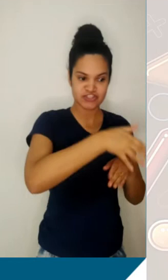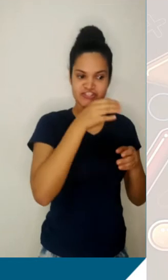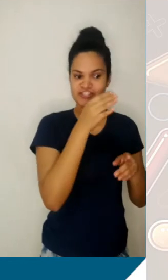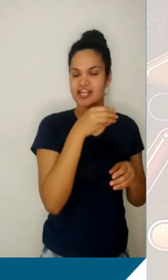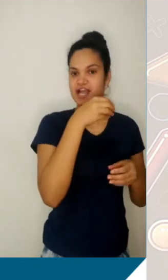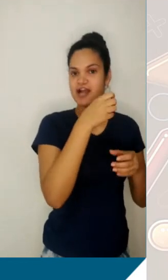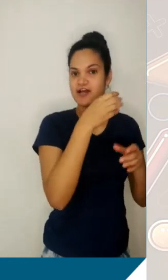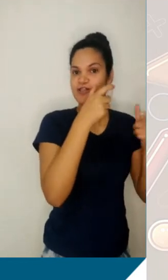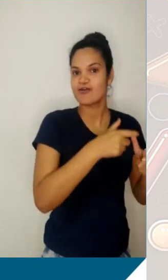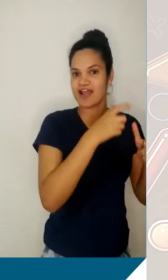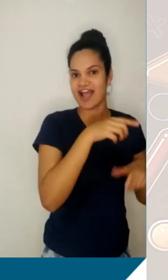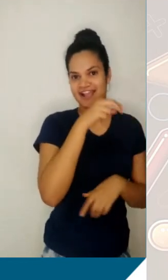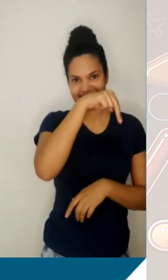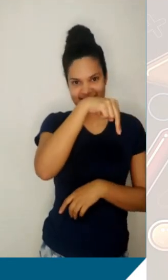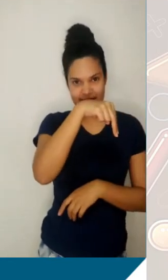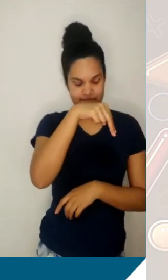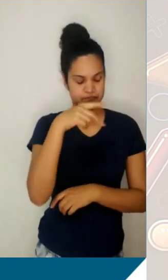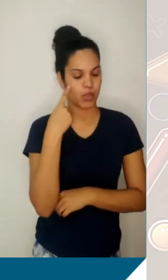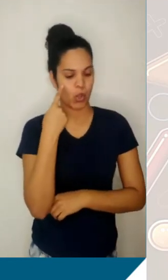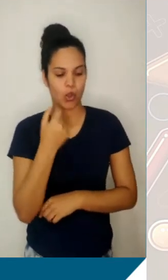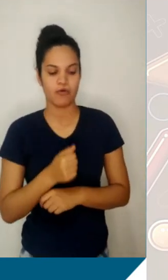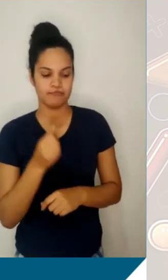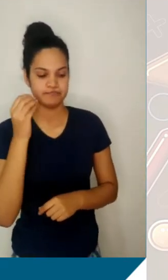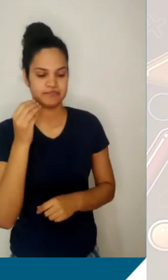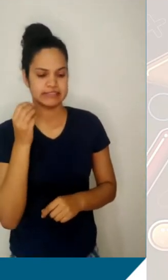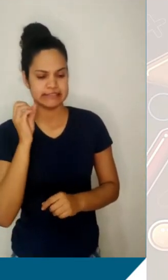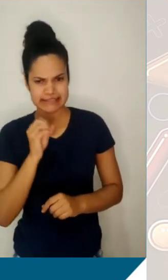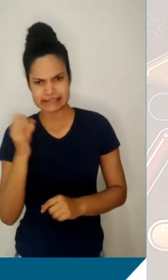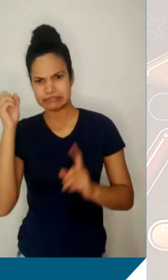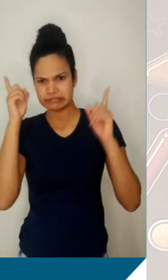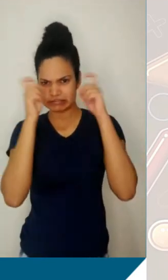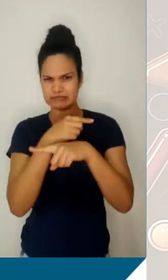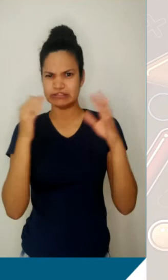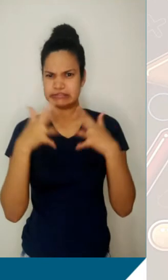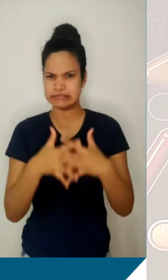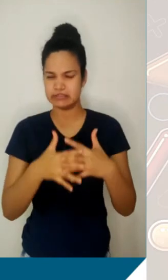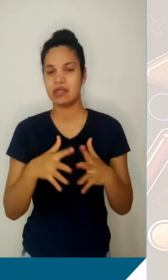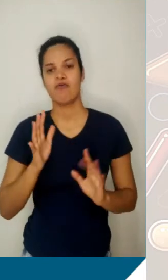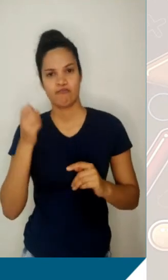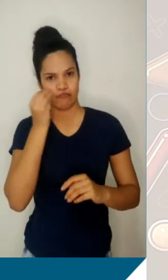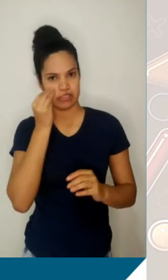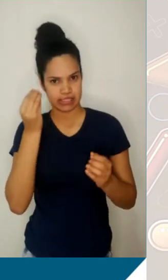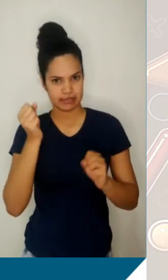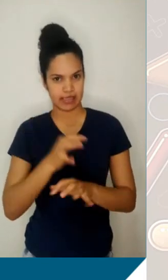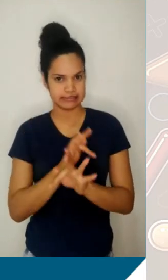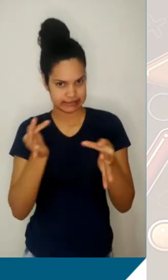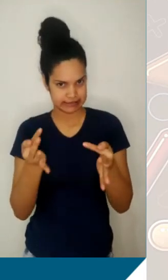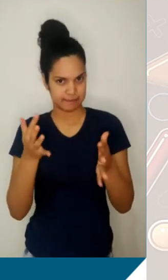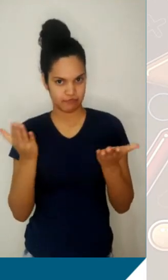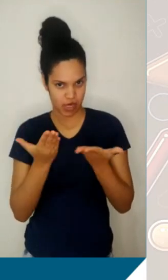Se essa ideia ficou um pouco complicada para você, eu vou tentar te mostrar aqui através de uma situação um pouco mais simples. Se nós quisermos nos